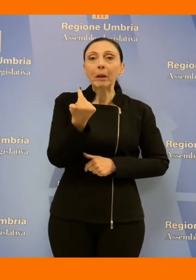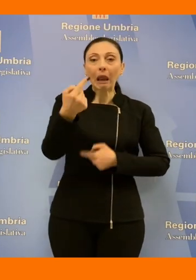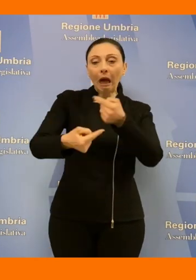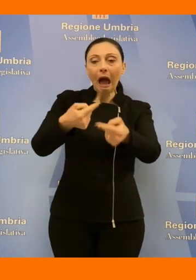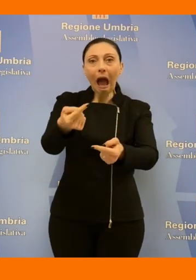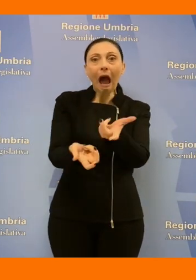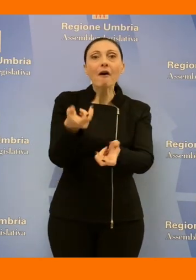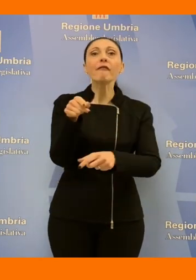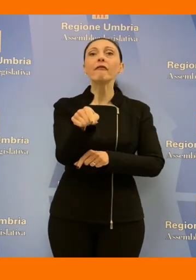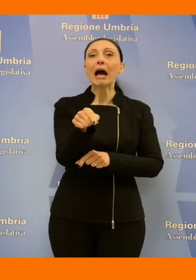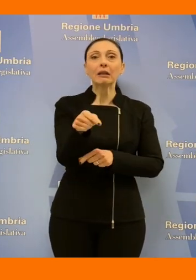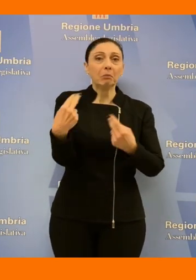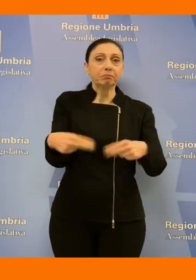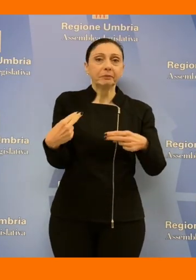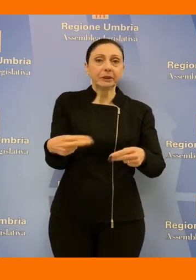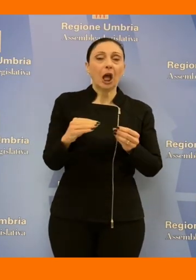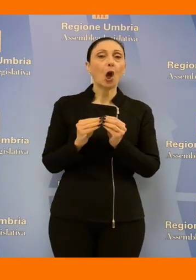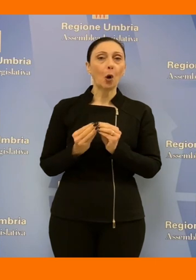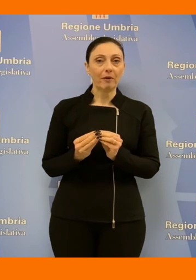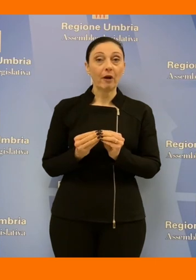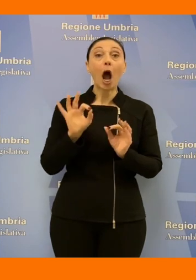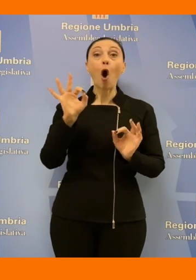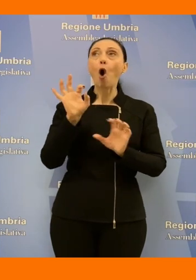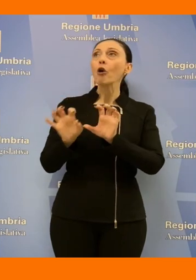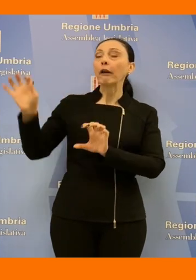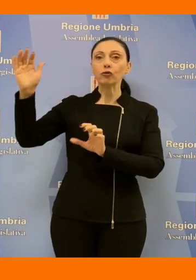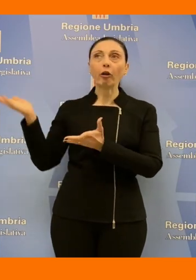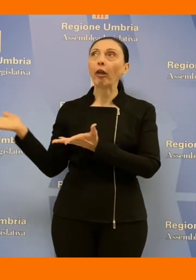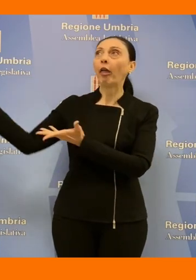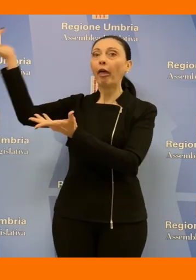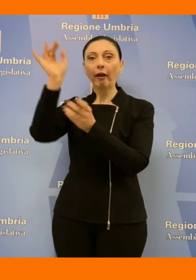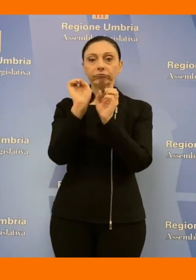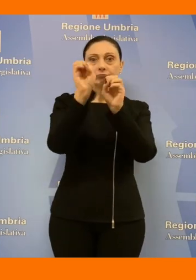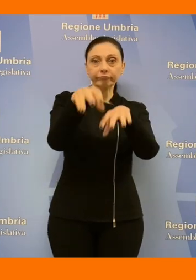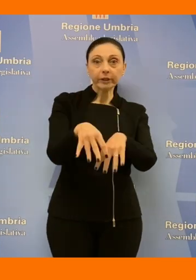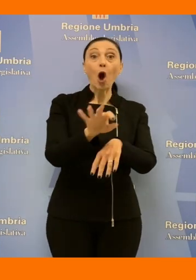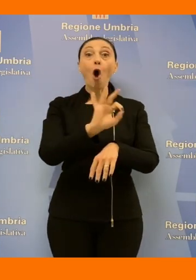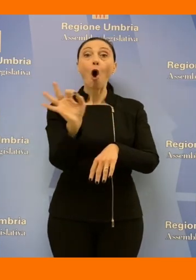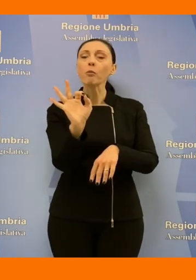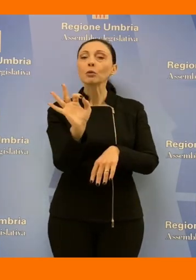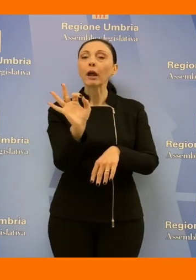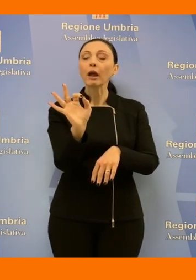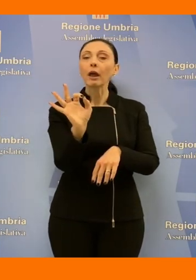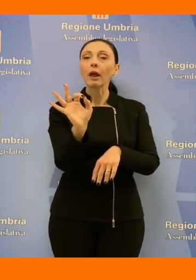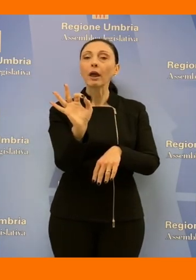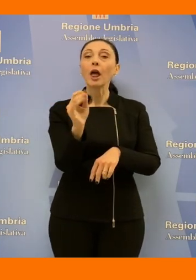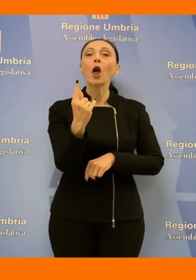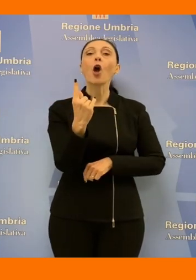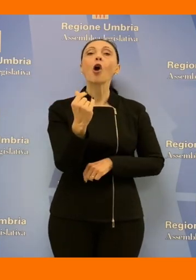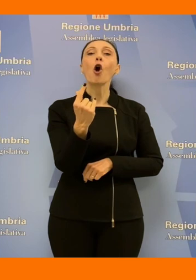dovremmo fare? O importarli da altre regioni oppure alzare i costi le